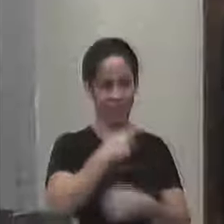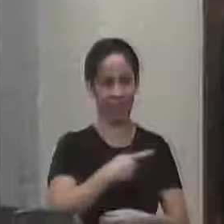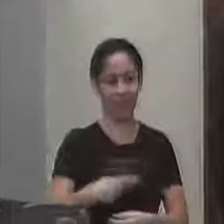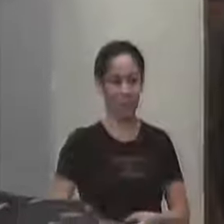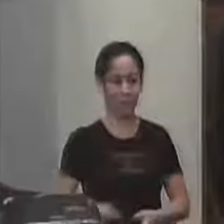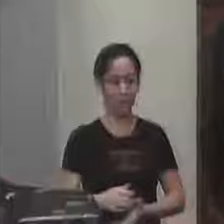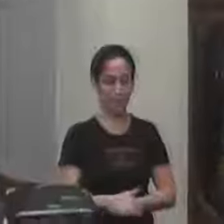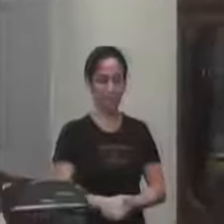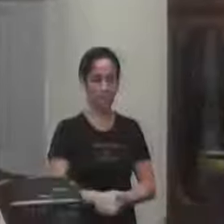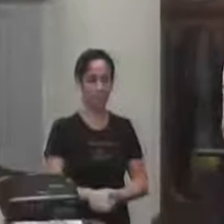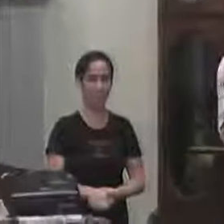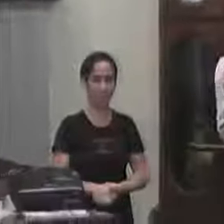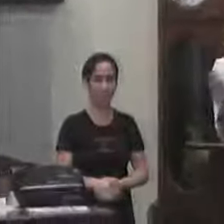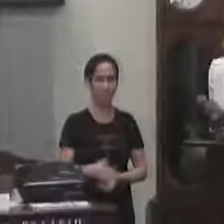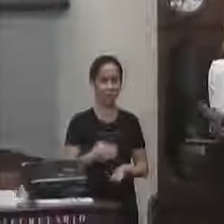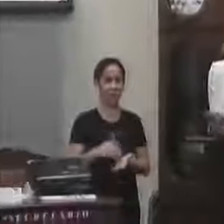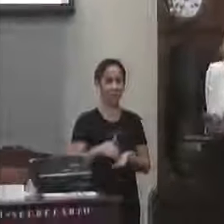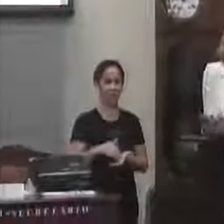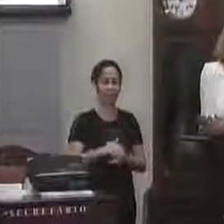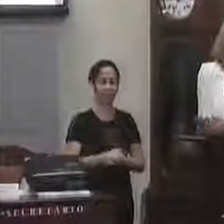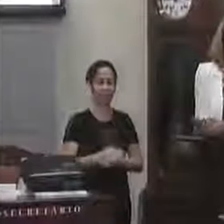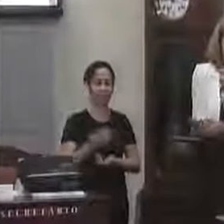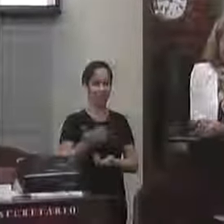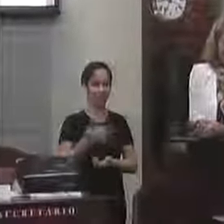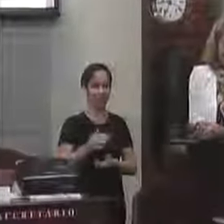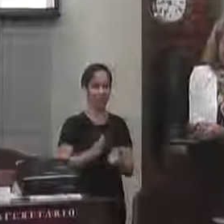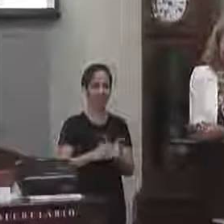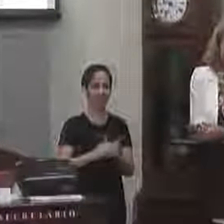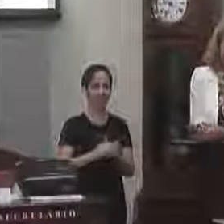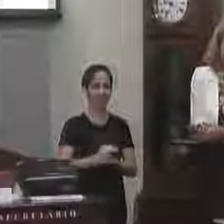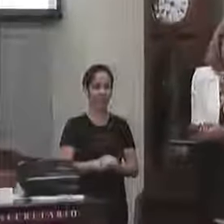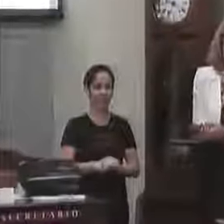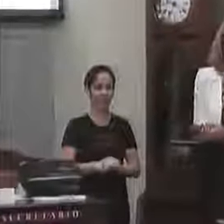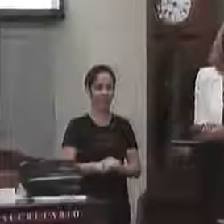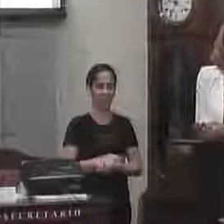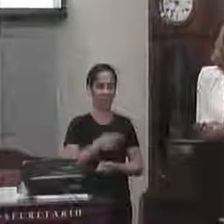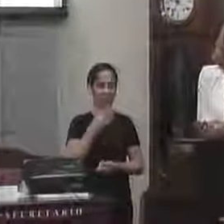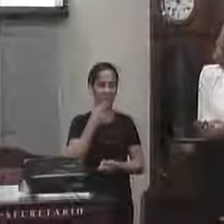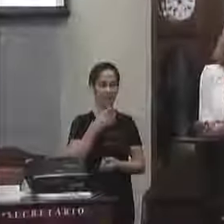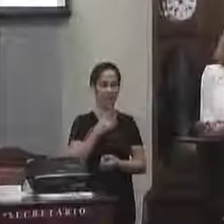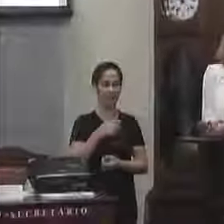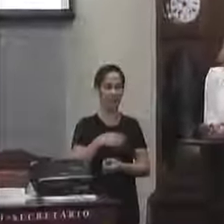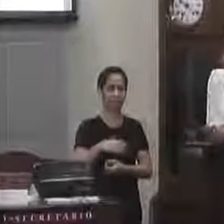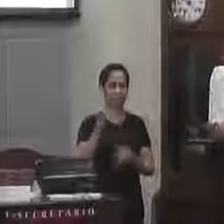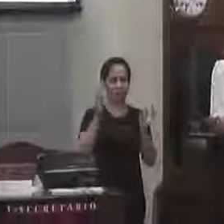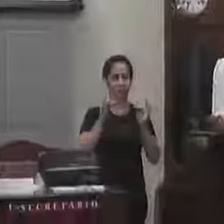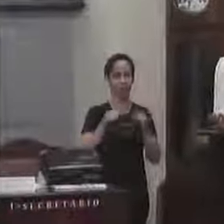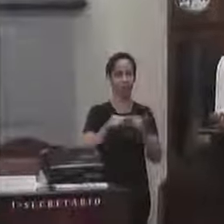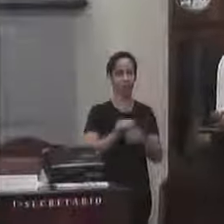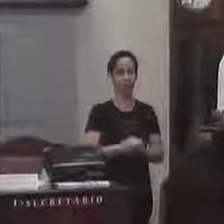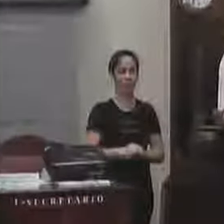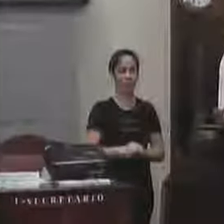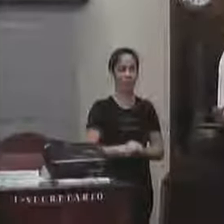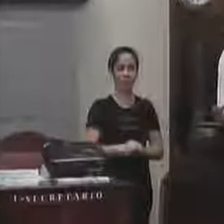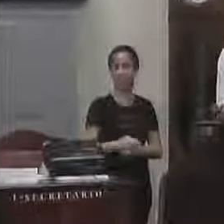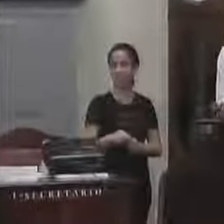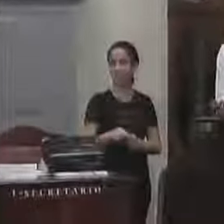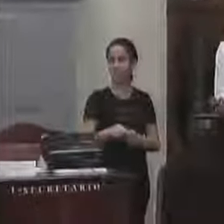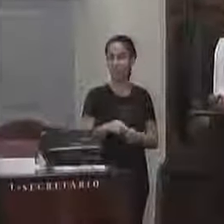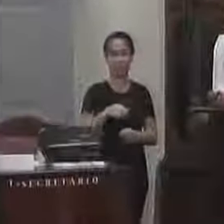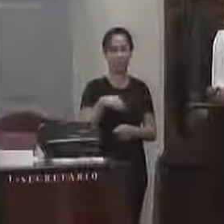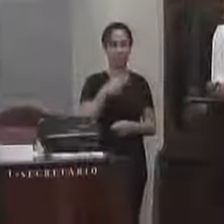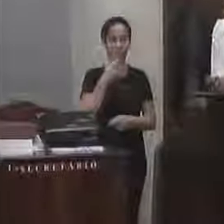secretária queria dar os parabéns dizer que é uma grande honra eu faço